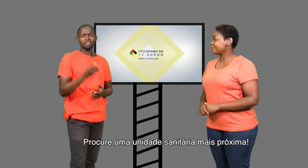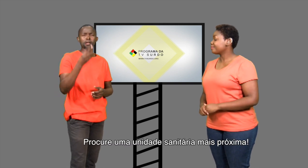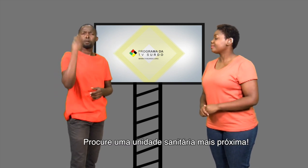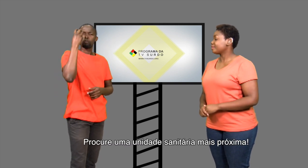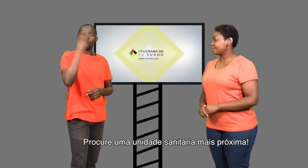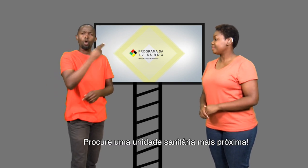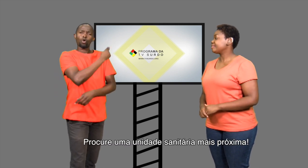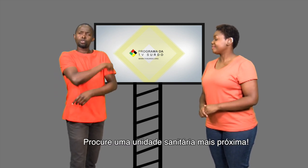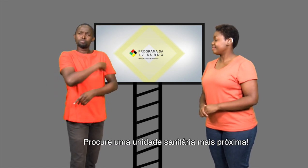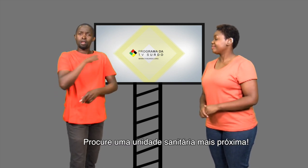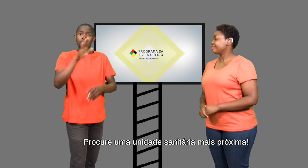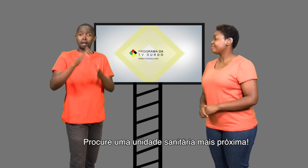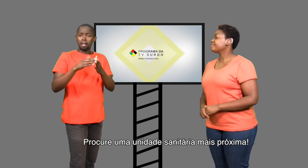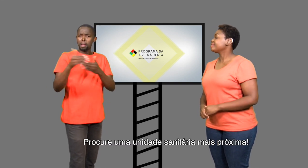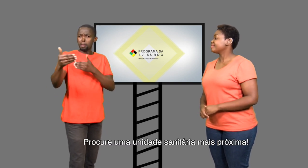unidade sanitária mais próxima.